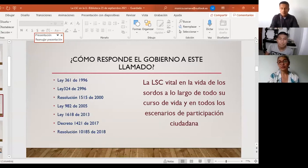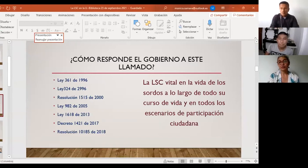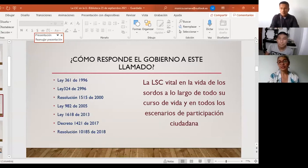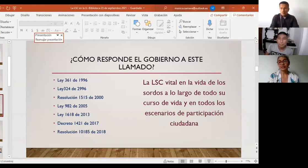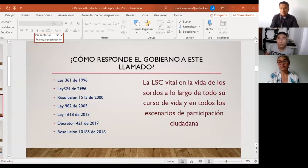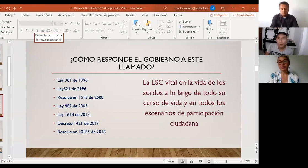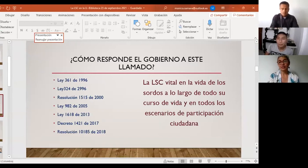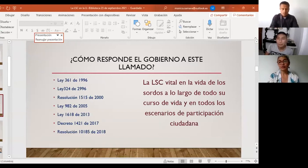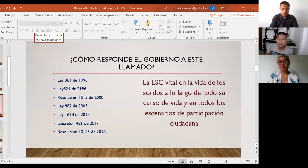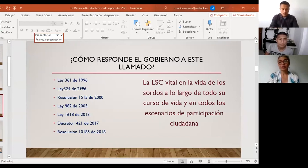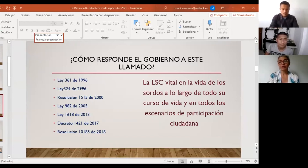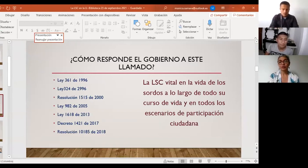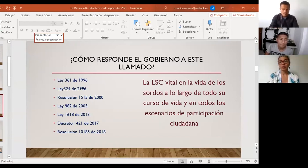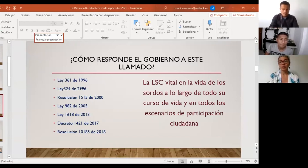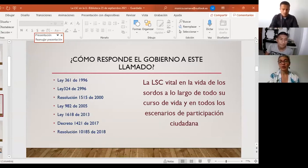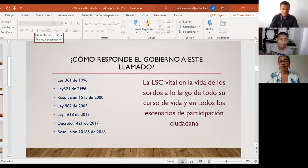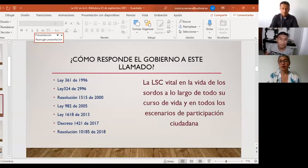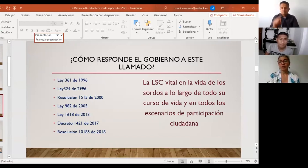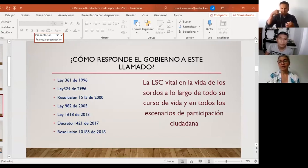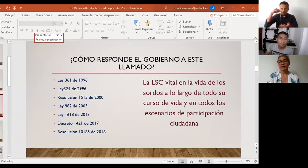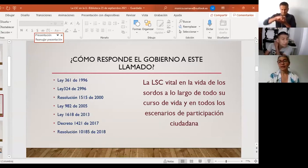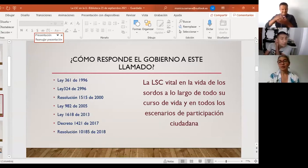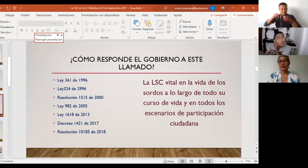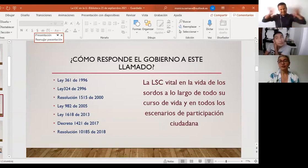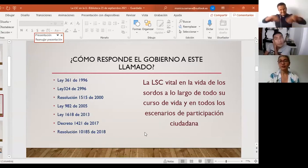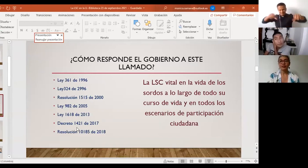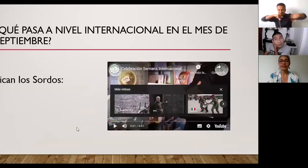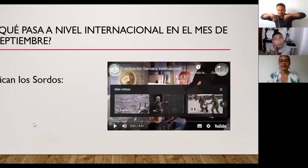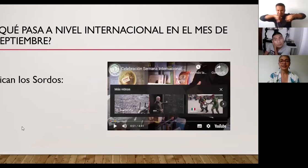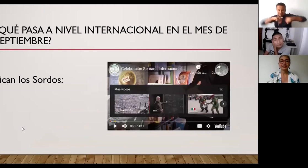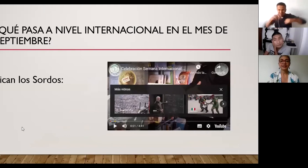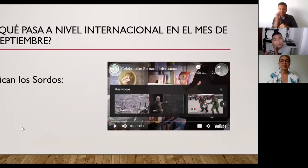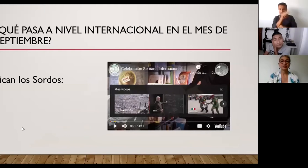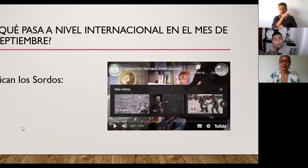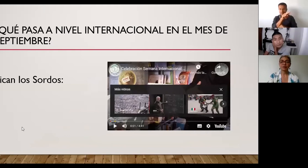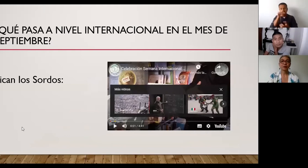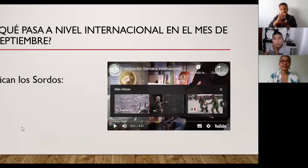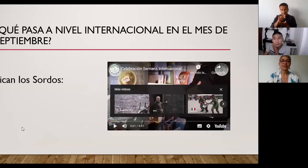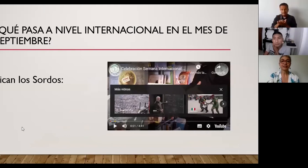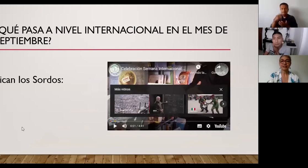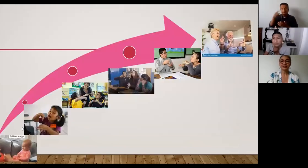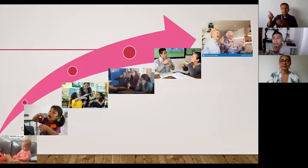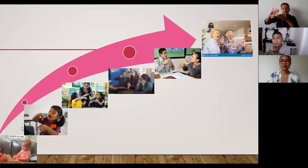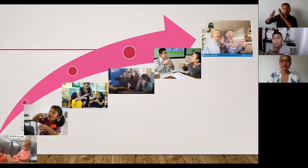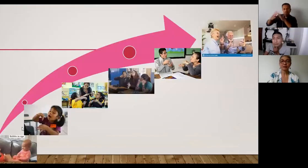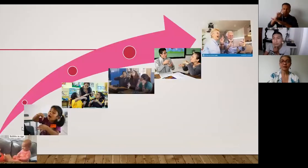estos días es una de las formas como la comunidad sorda digamos aprovecha este momento